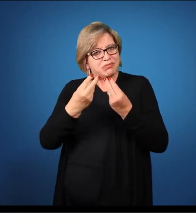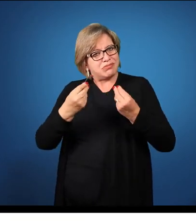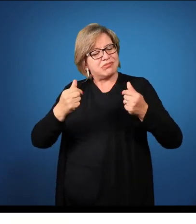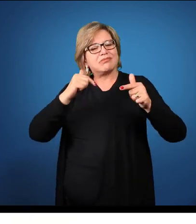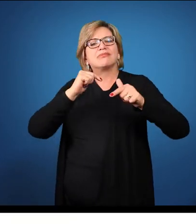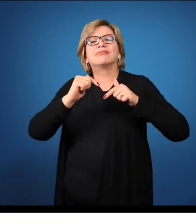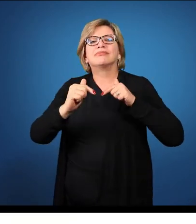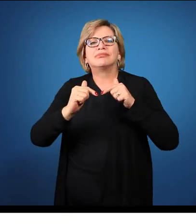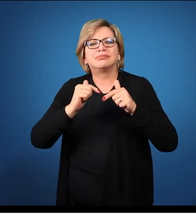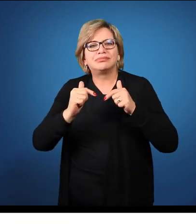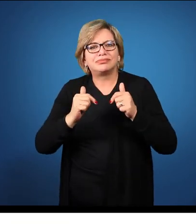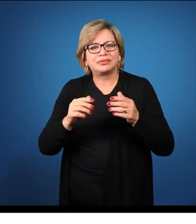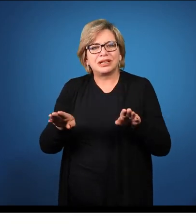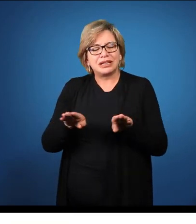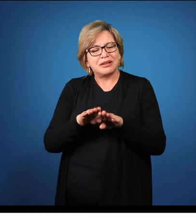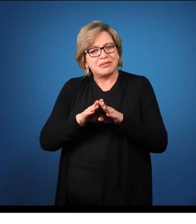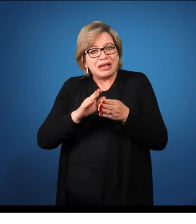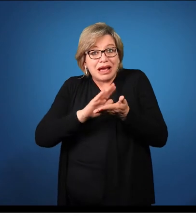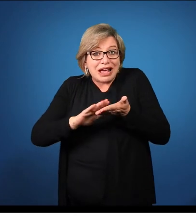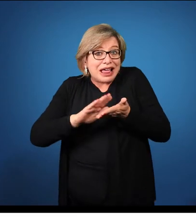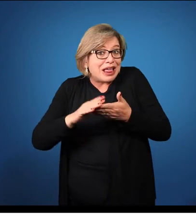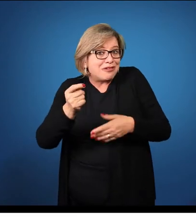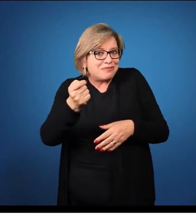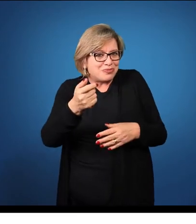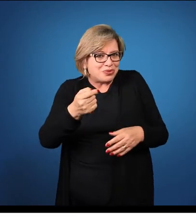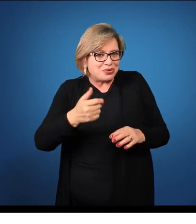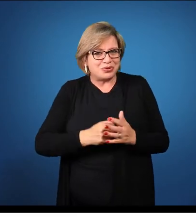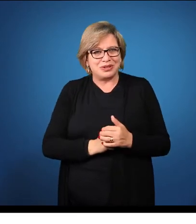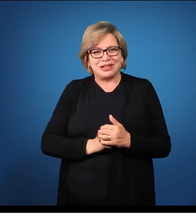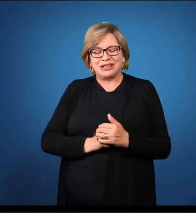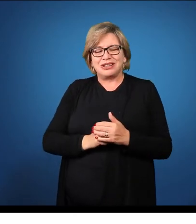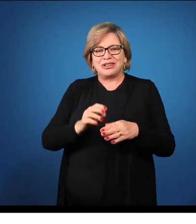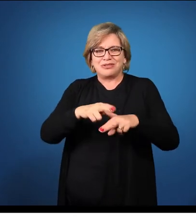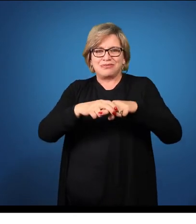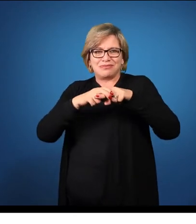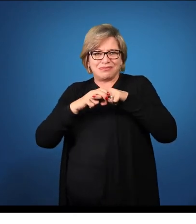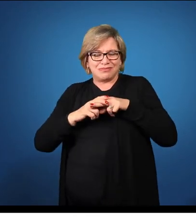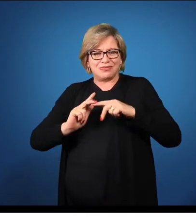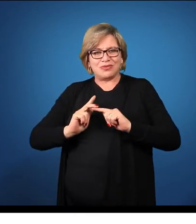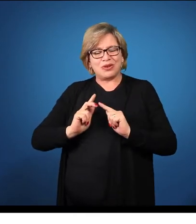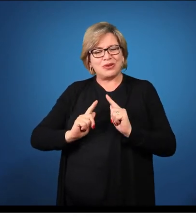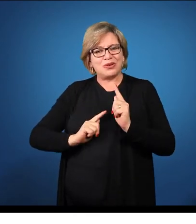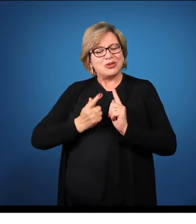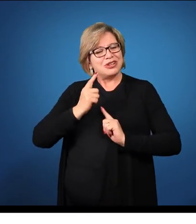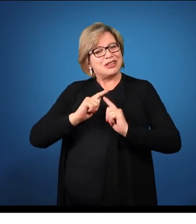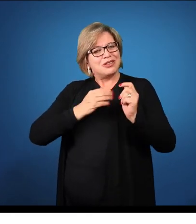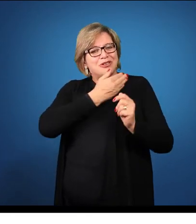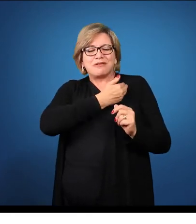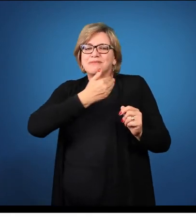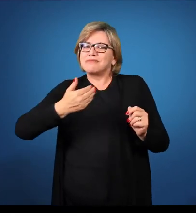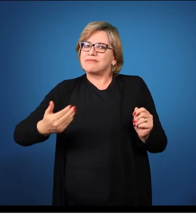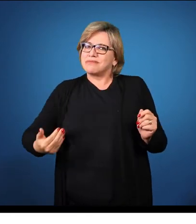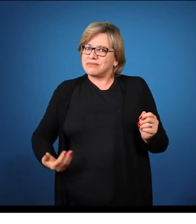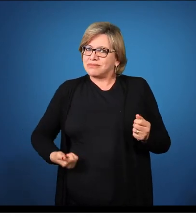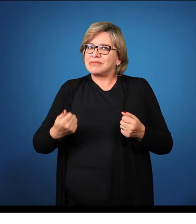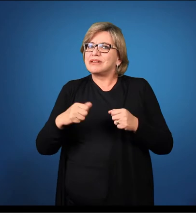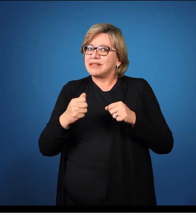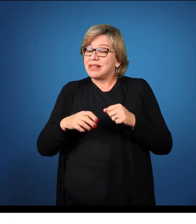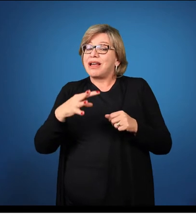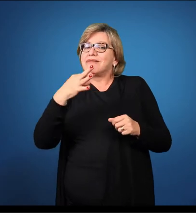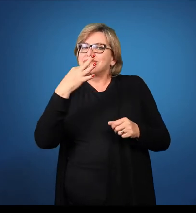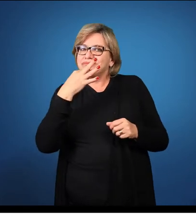distribuição melhor, um custo melhor. Então o gestor público tem a obrigação de conhecer as